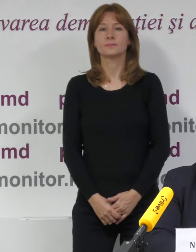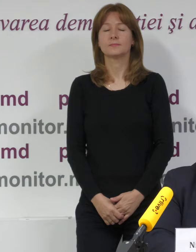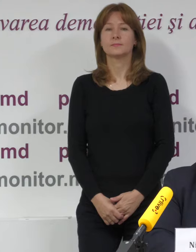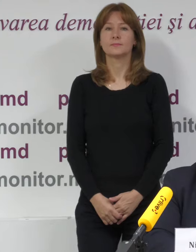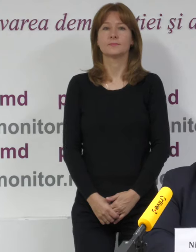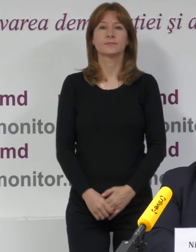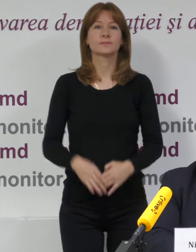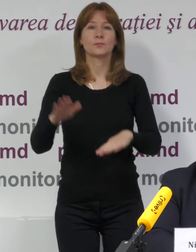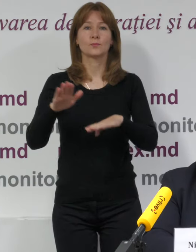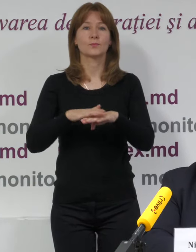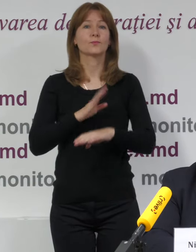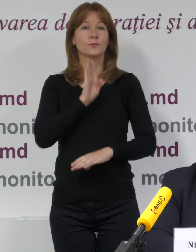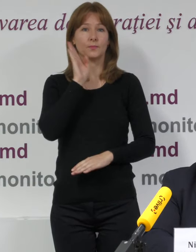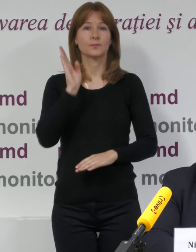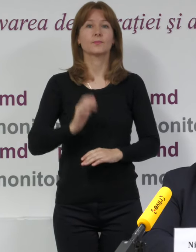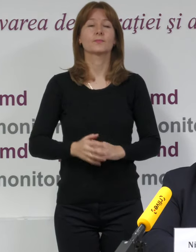Buna dimineața!